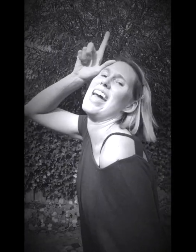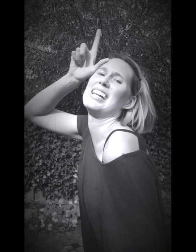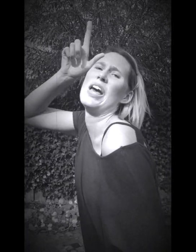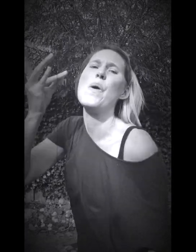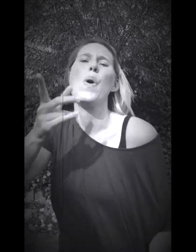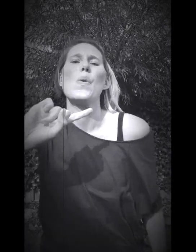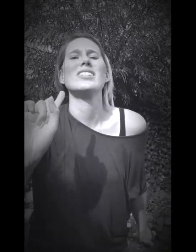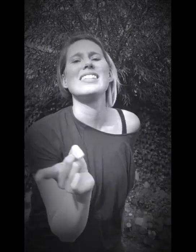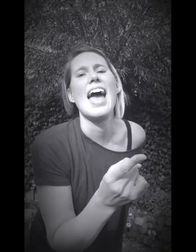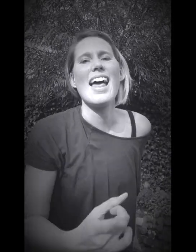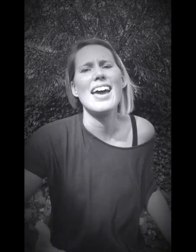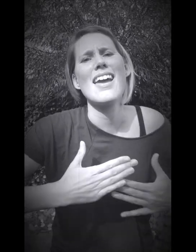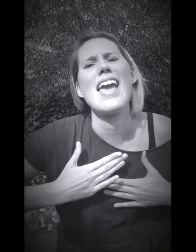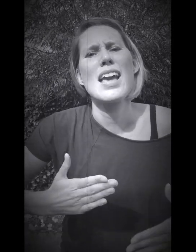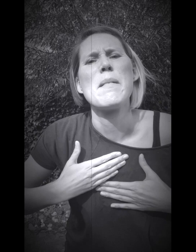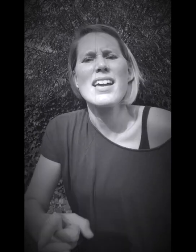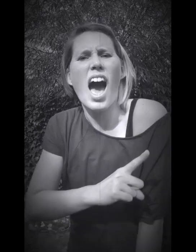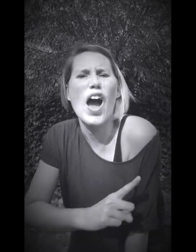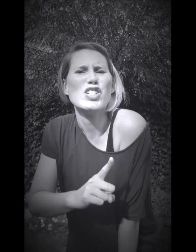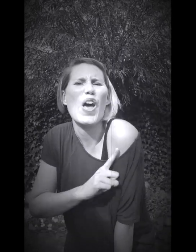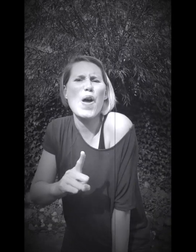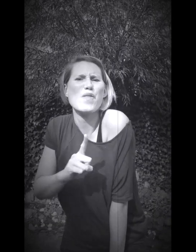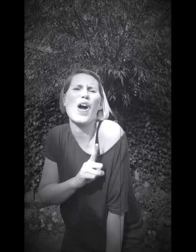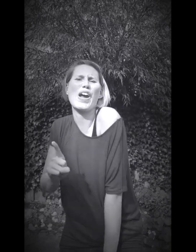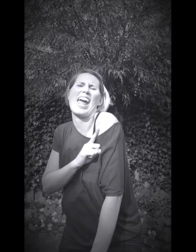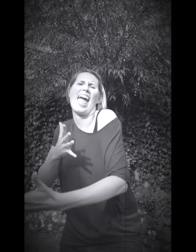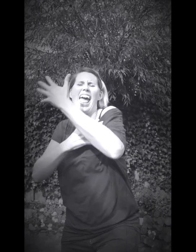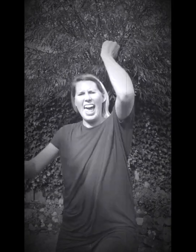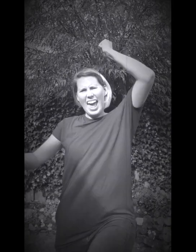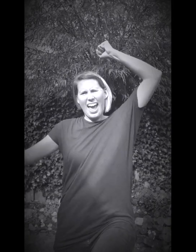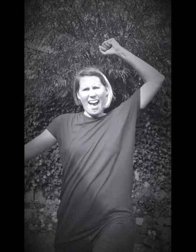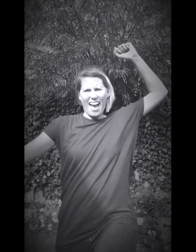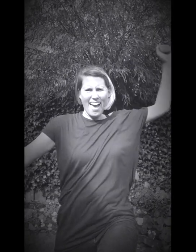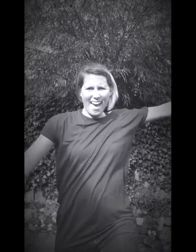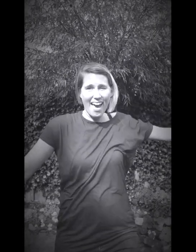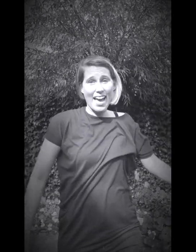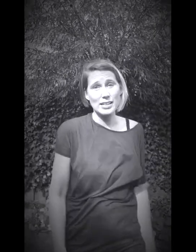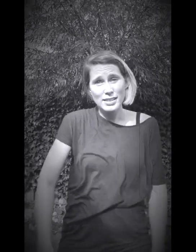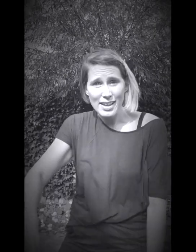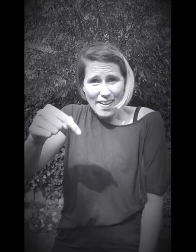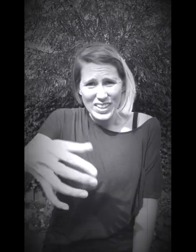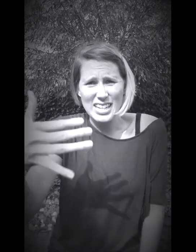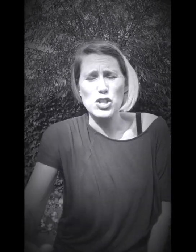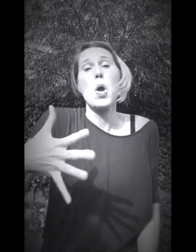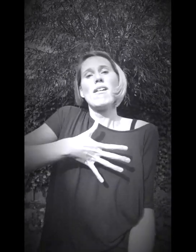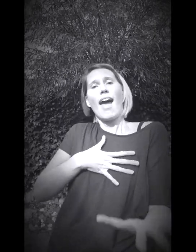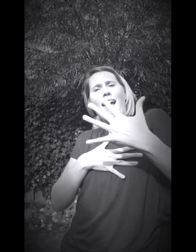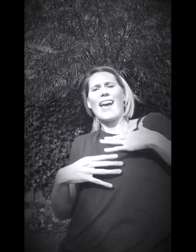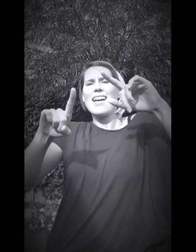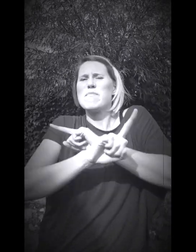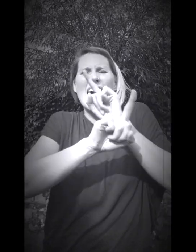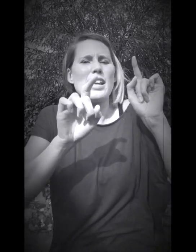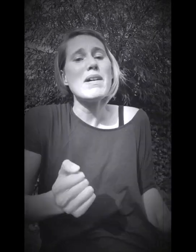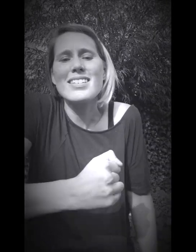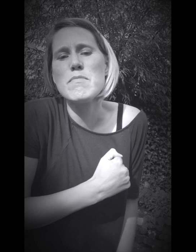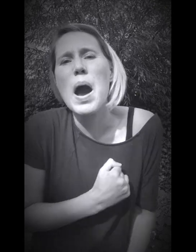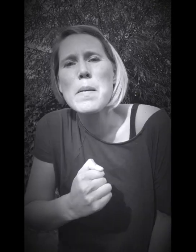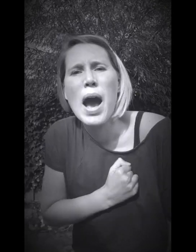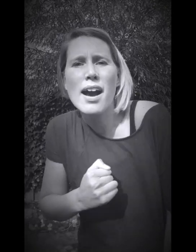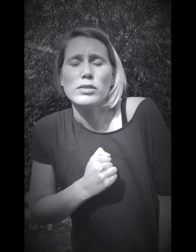Hoe sneller ik mijn angsten vergeet Dit is geluk eng, maar ik ben niet bang Wel niet